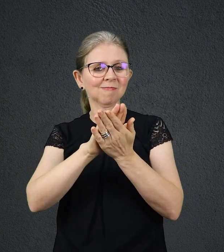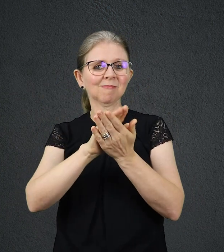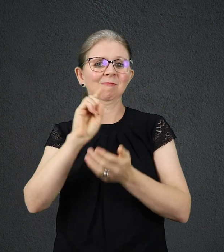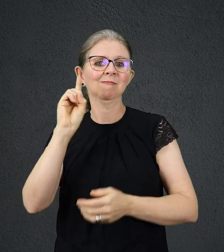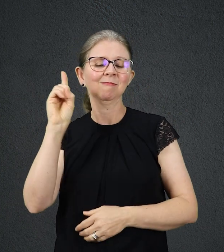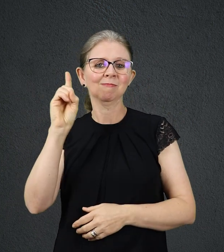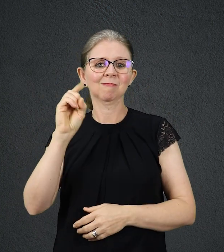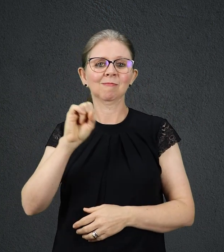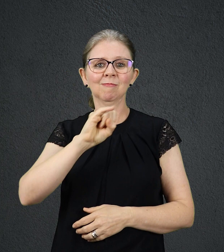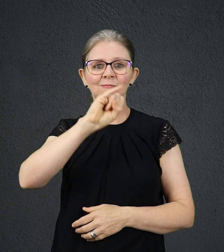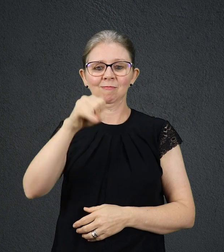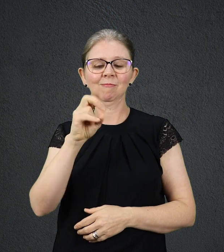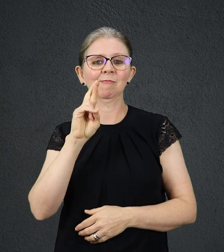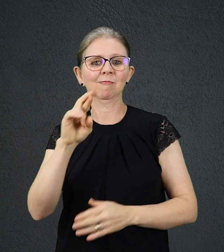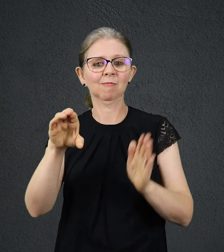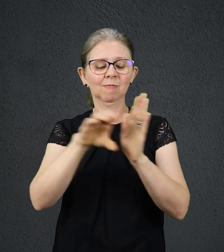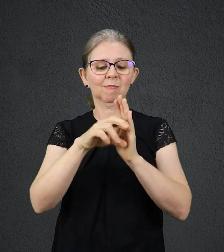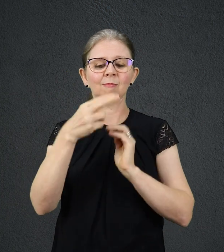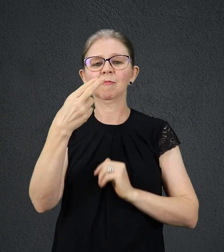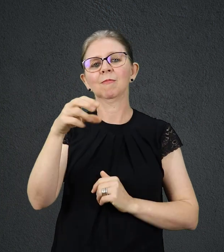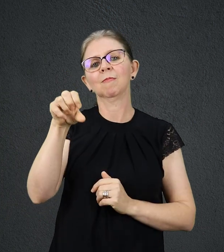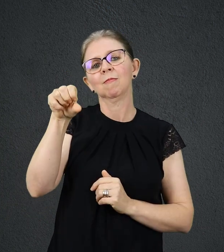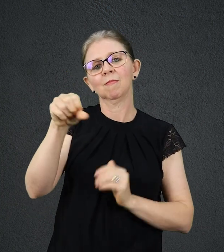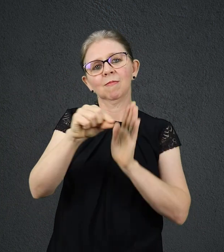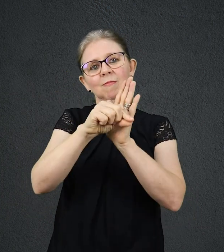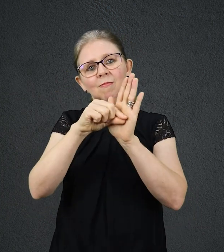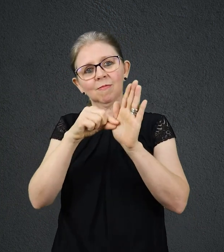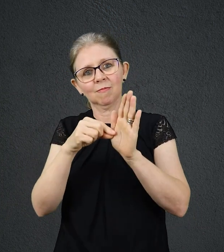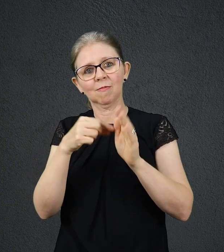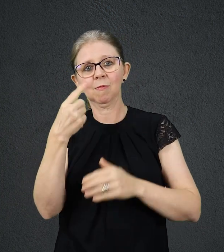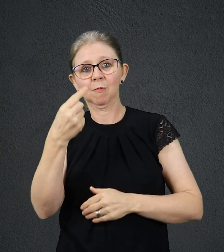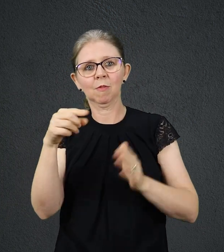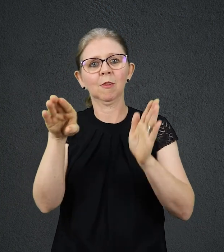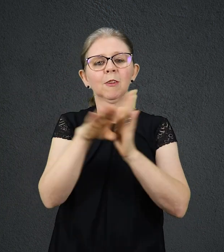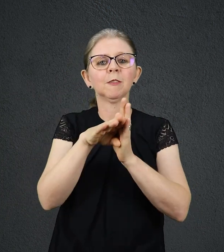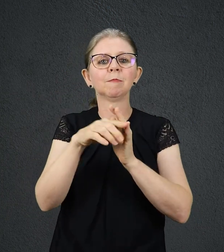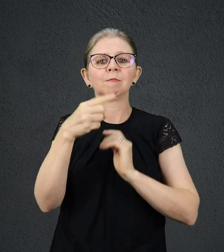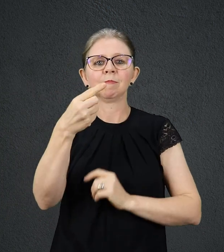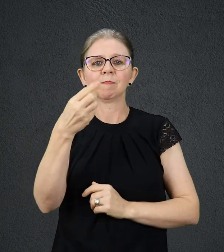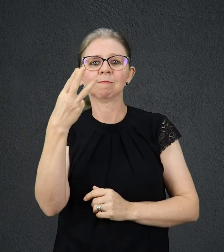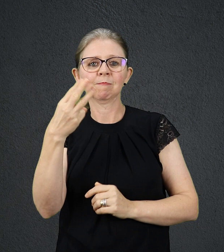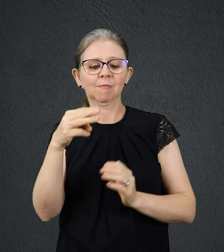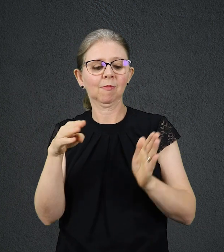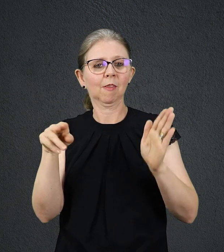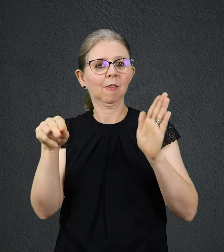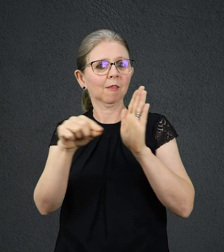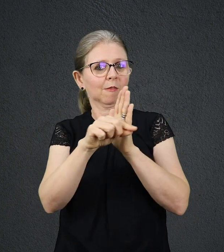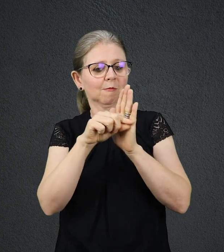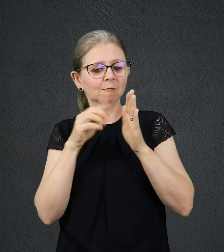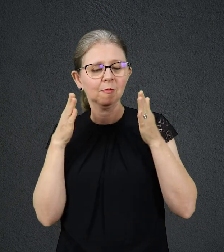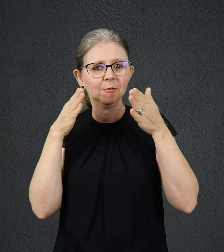capítulo 29, versículos de 1 a 13. Versículo em destaque. Sou eu que conheço os planos que tenho